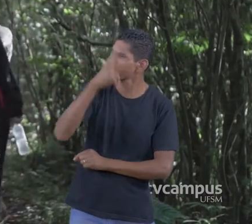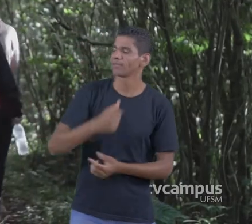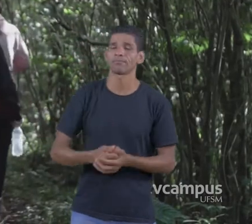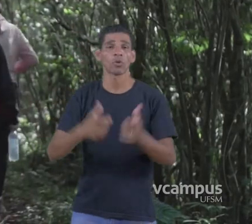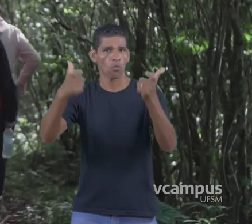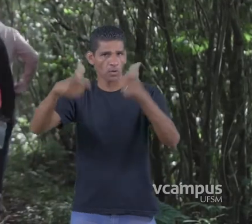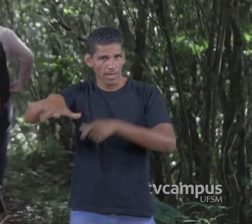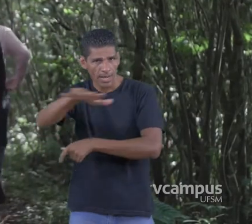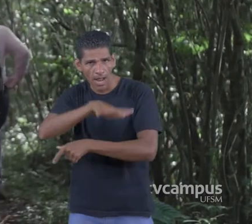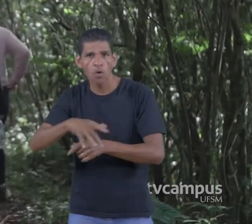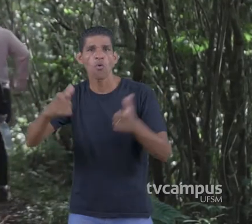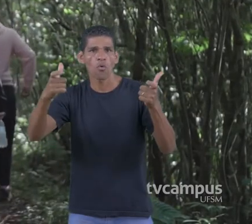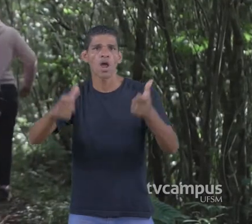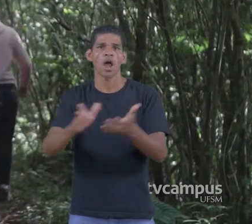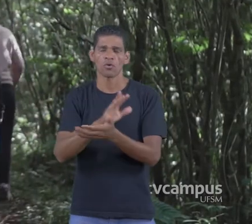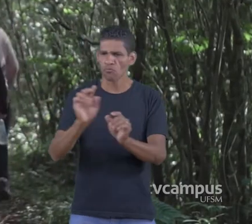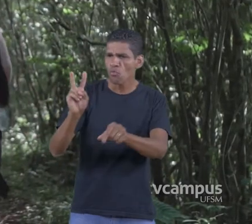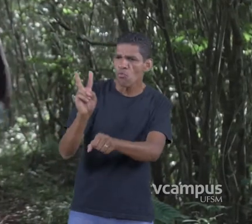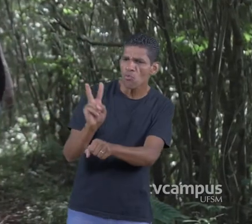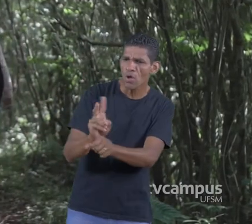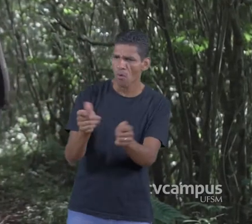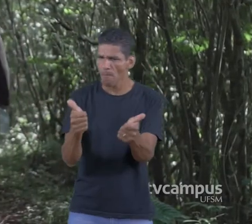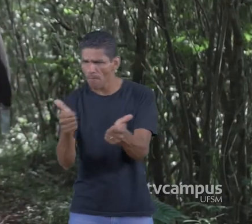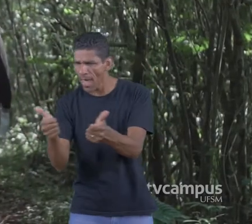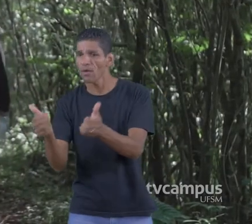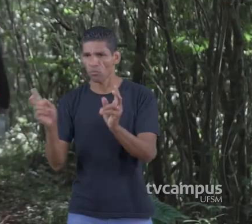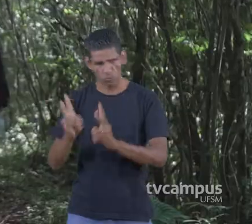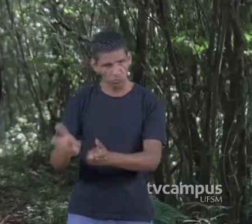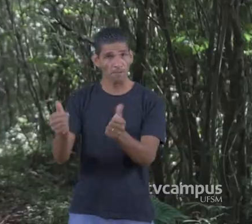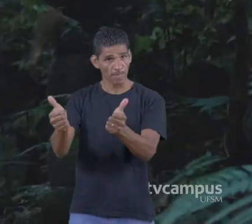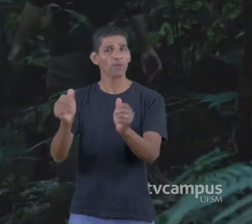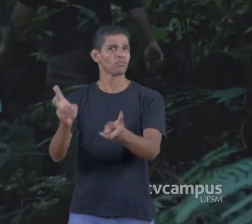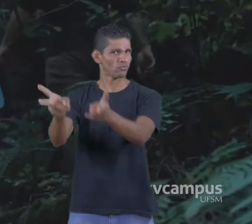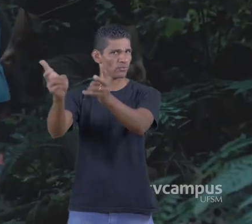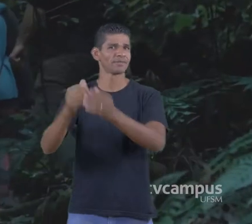natureza Nesse território Está extremamente bem preservada ainda